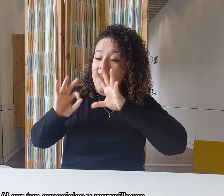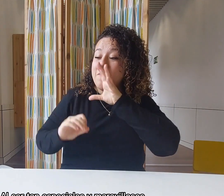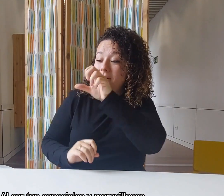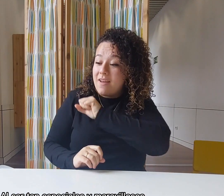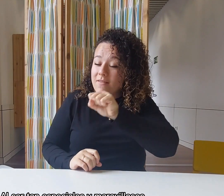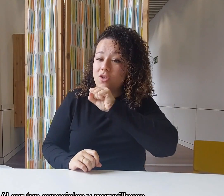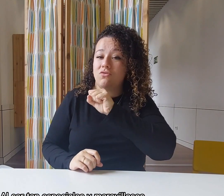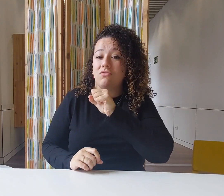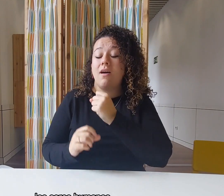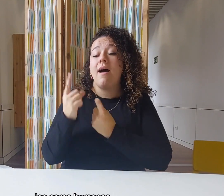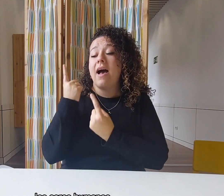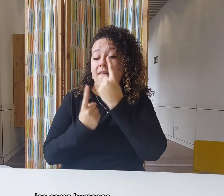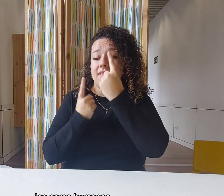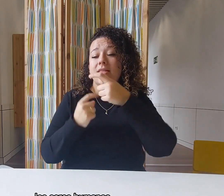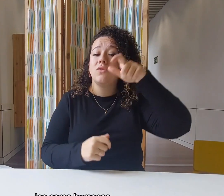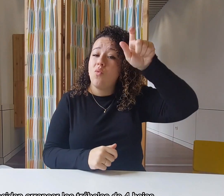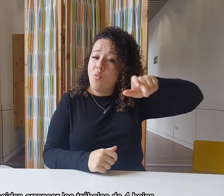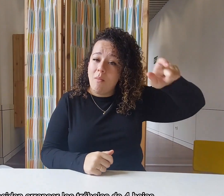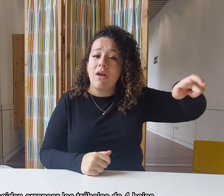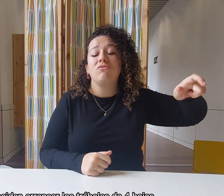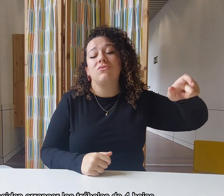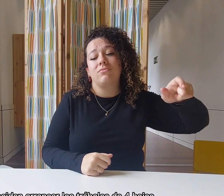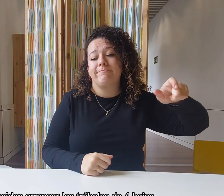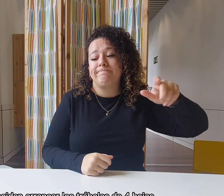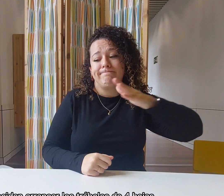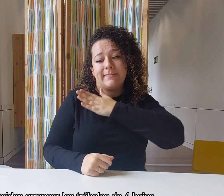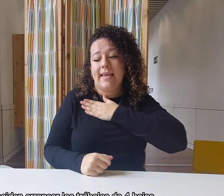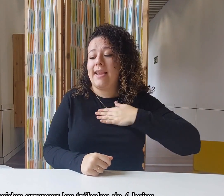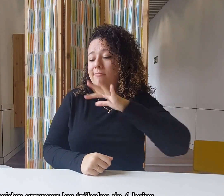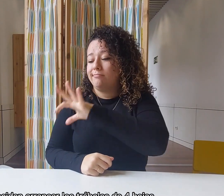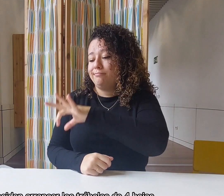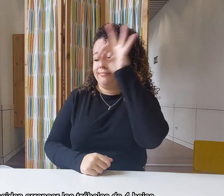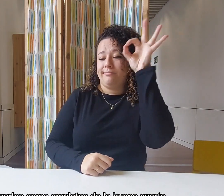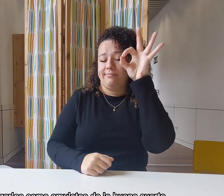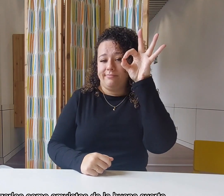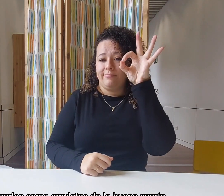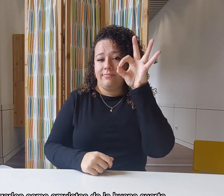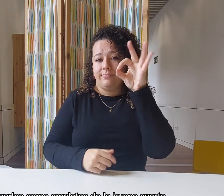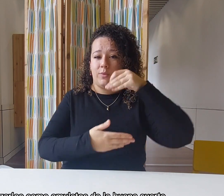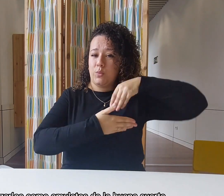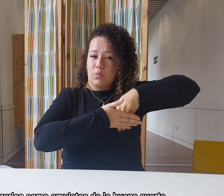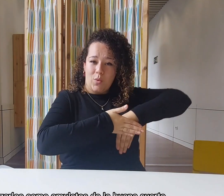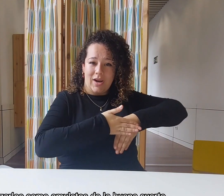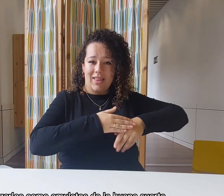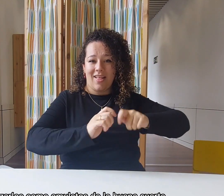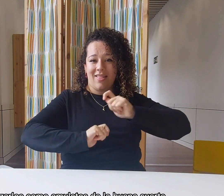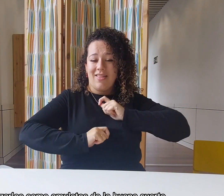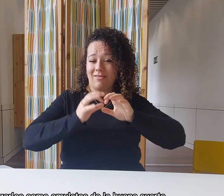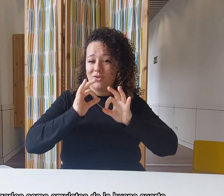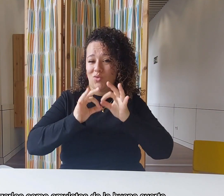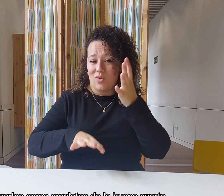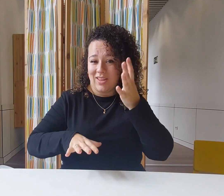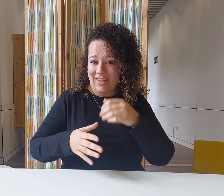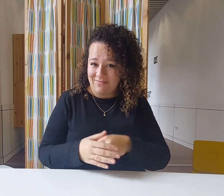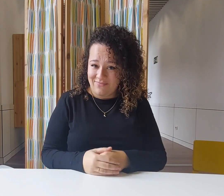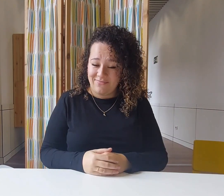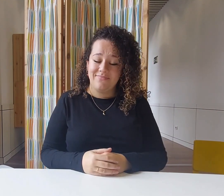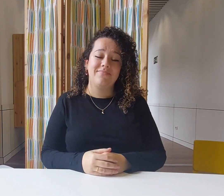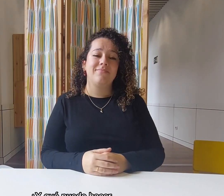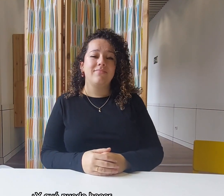maravillosos, los seres humanos deciden arrancar los tréboles de cuatro hojas y utilizarlos como amuletos de la buena suerte. ¿Y